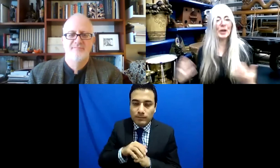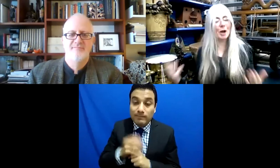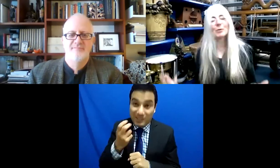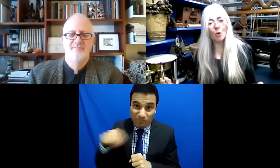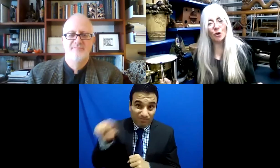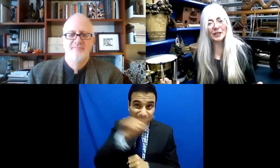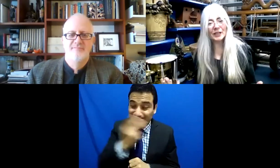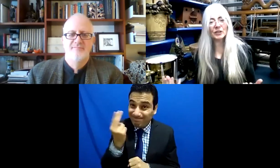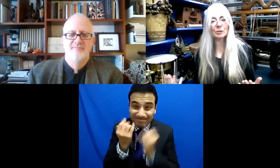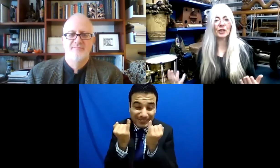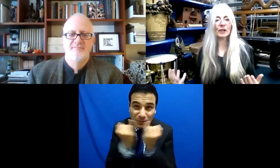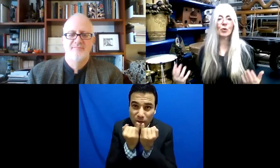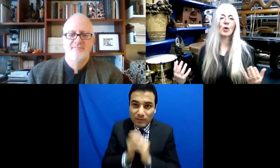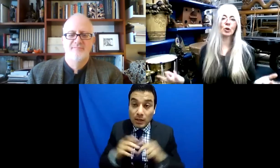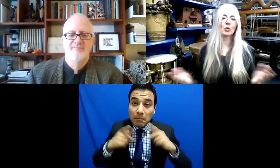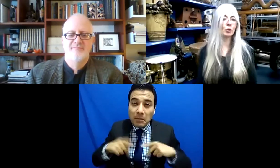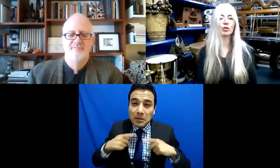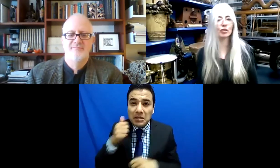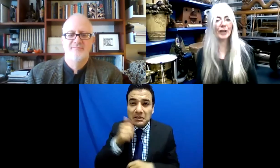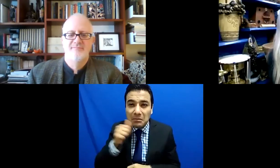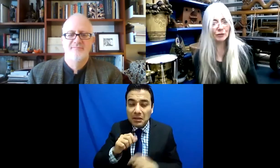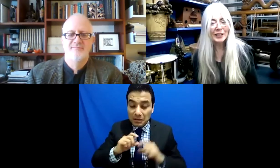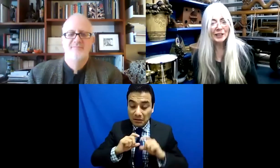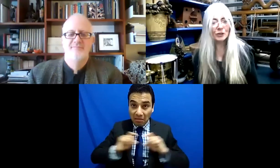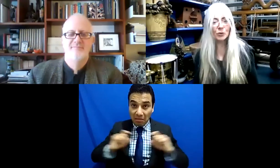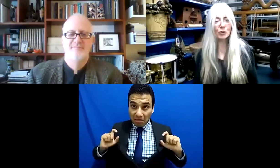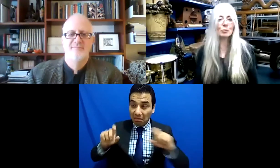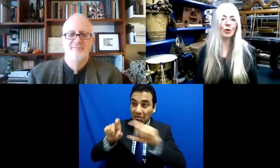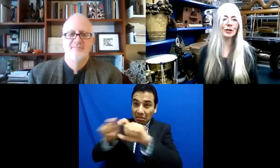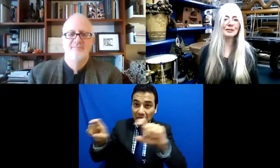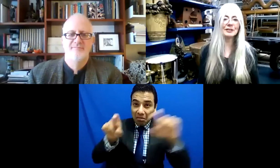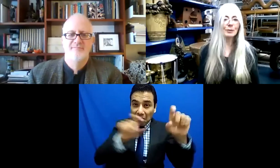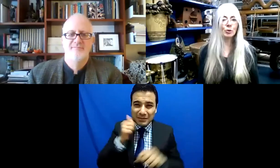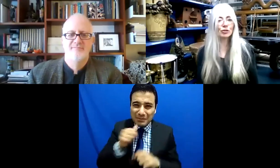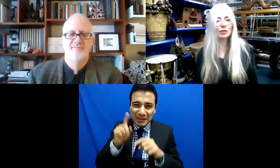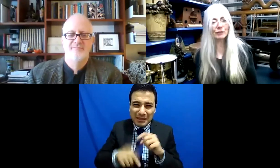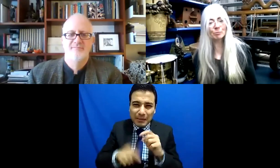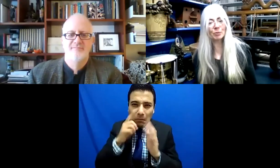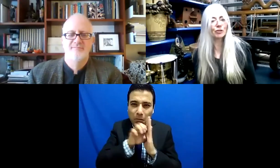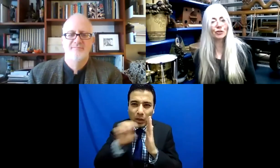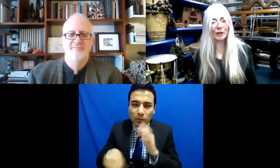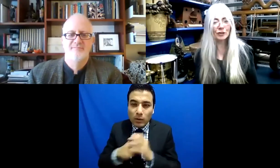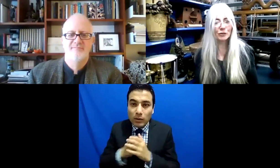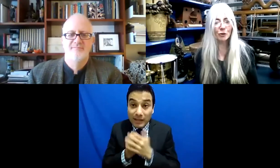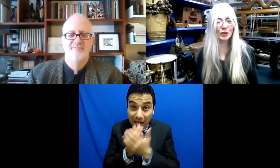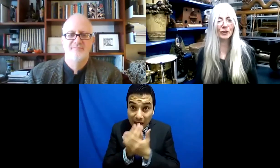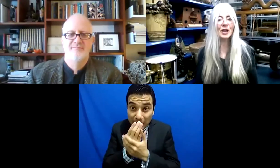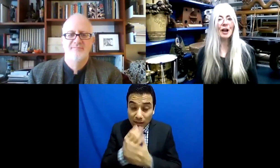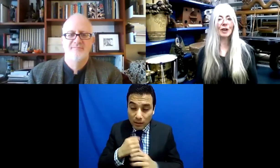quitarnos las etiquetas que nos colocamos. Yo no me despierto en la mañana y me digo o la música Evelyn o la